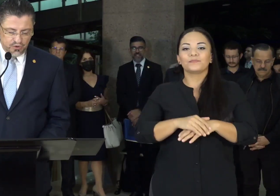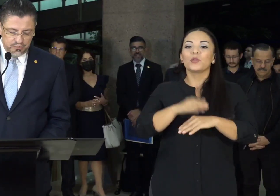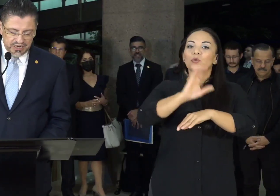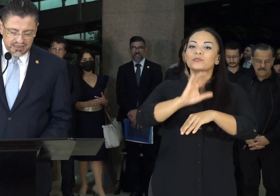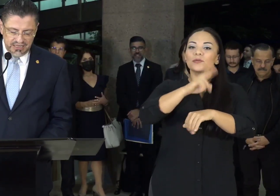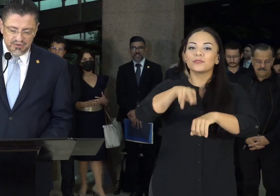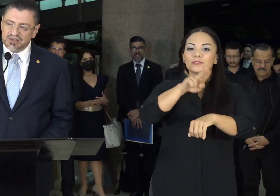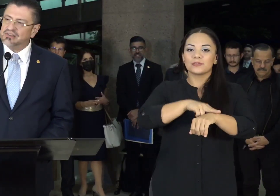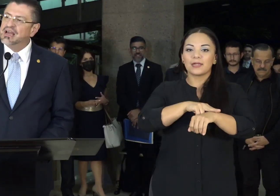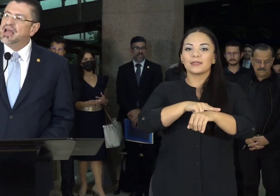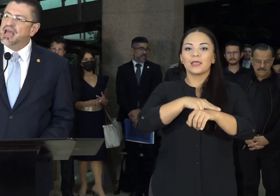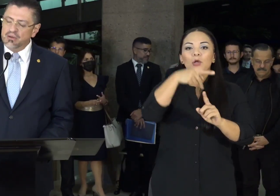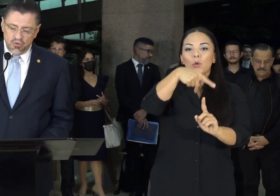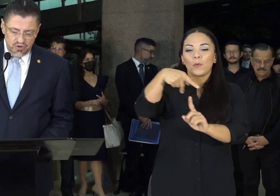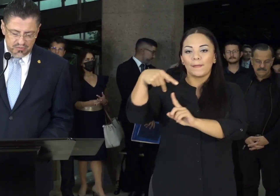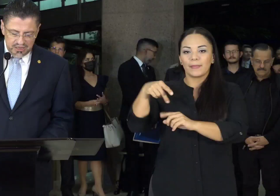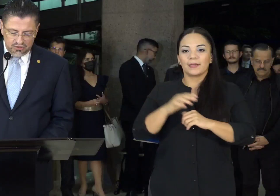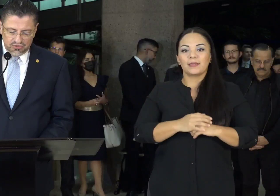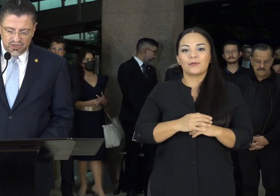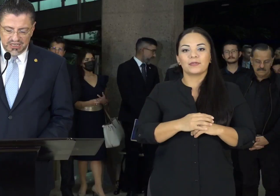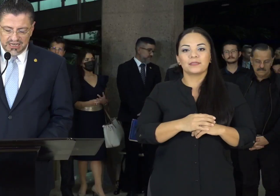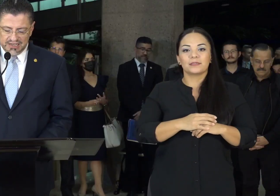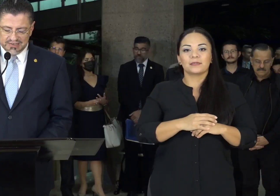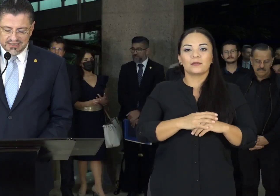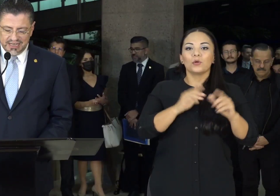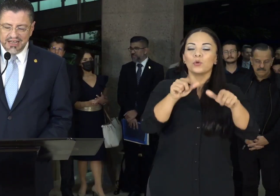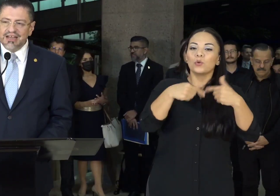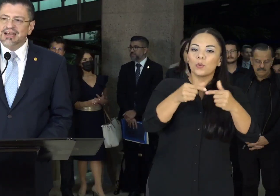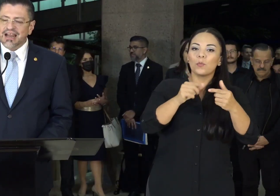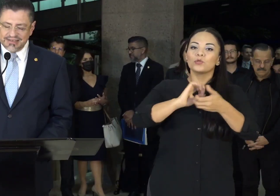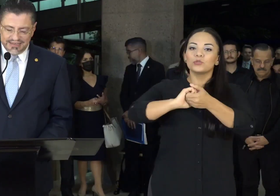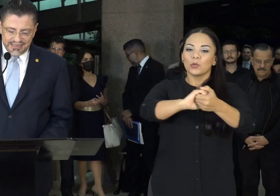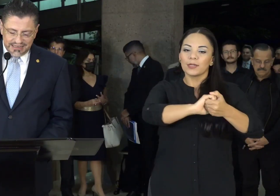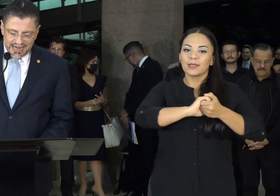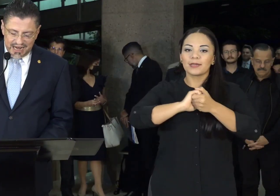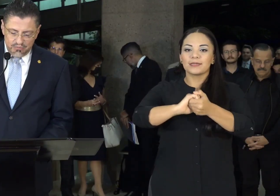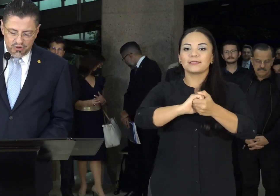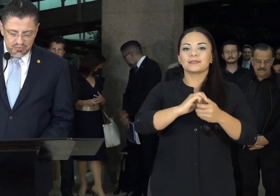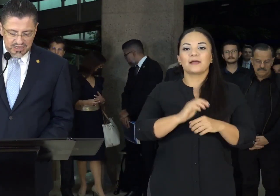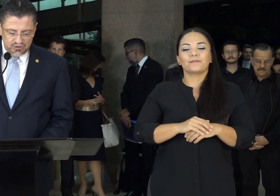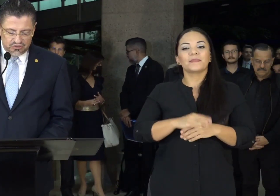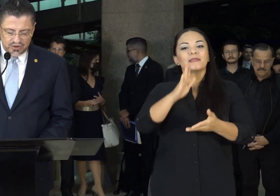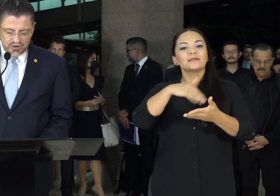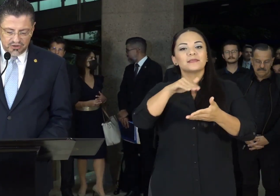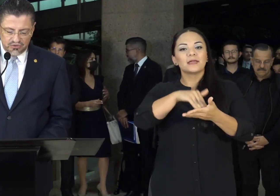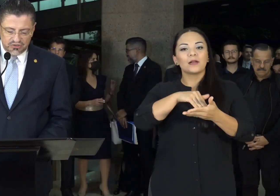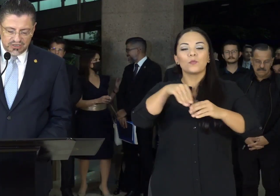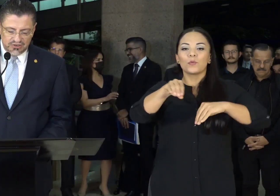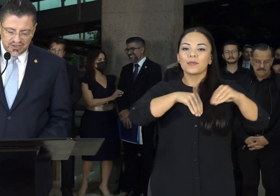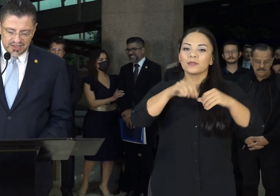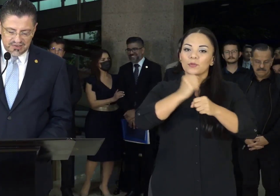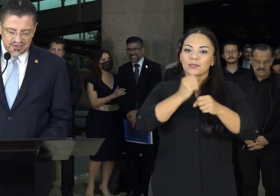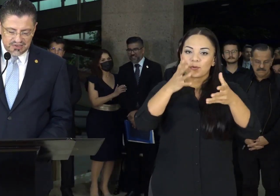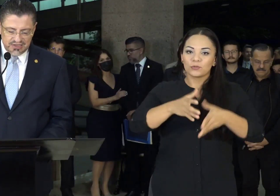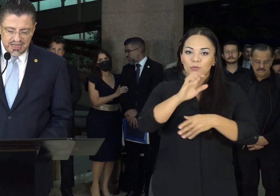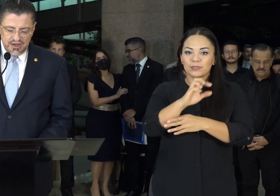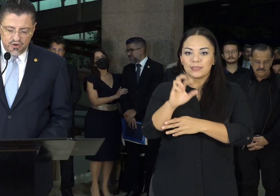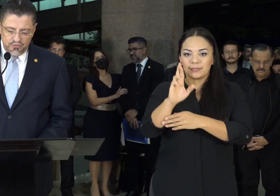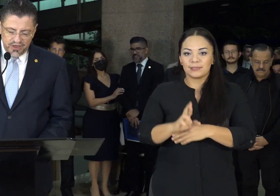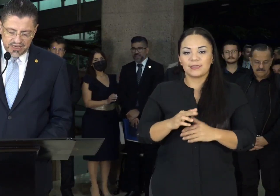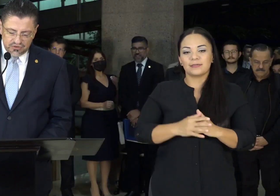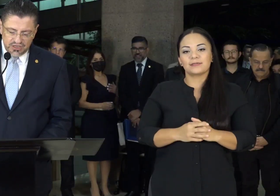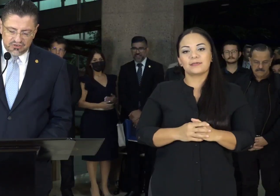Nacional de Cooperativas, el Movimiento Solidarista, la Central Movimiento de Trabajadores Costarricenses,